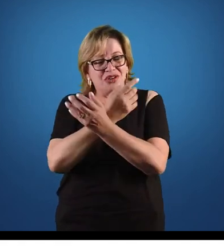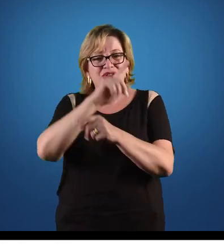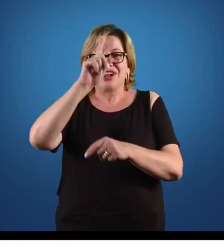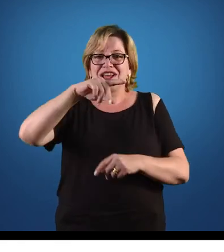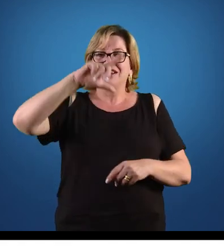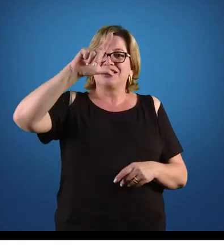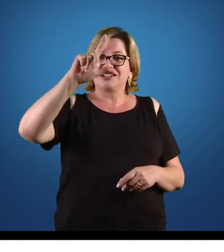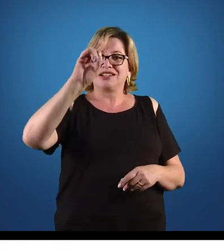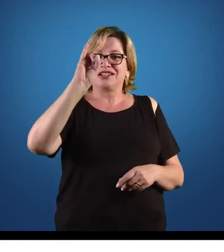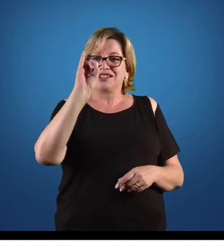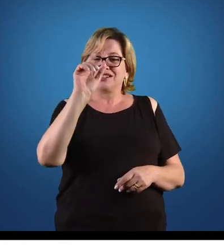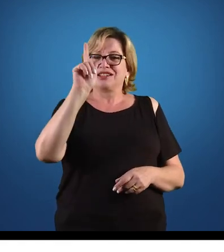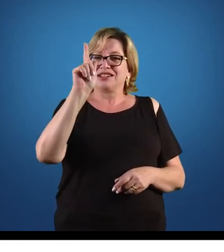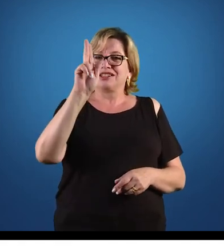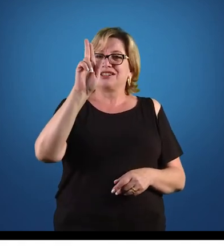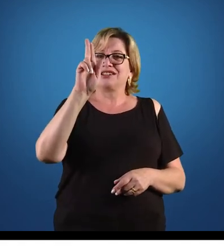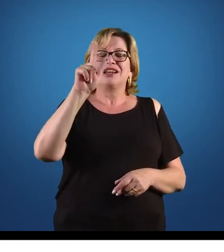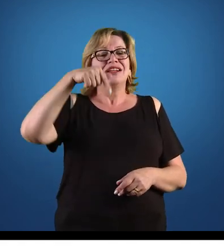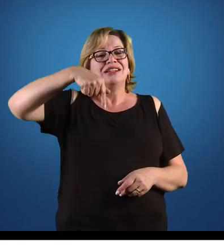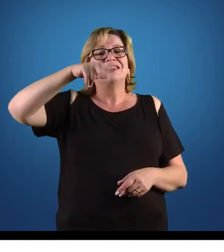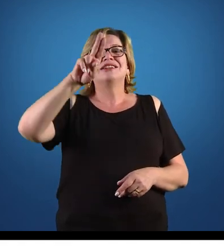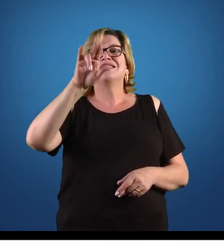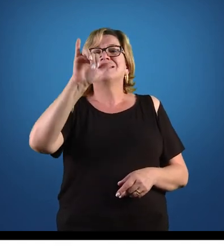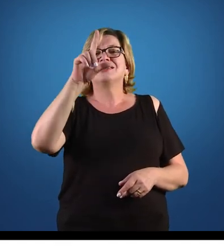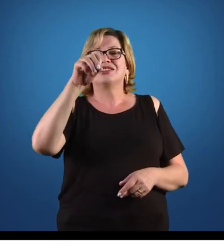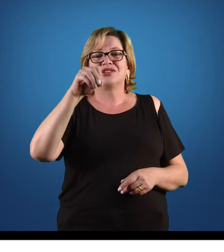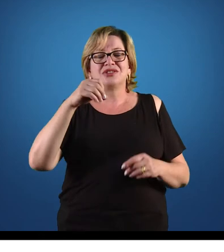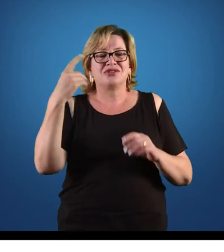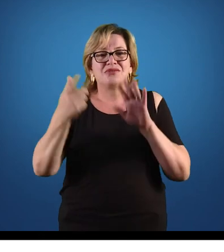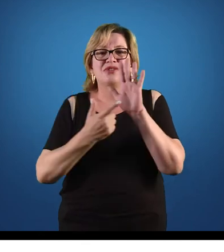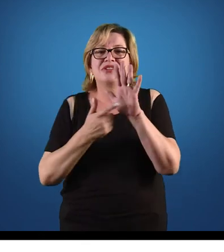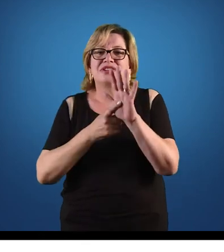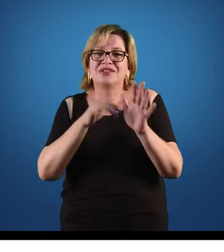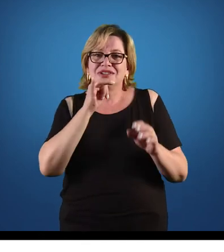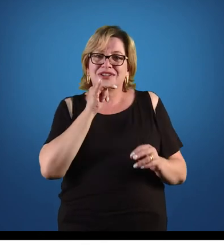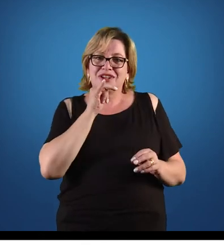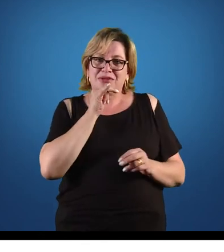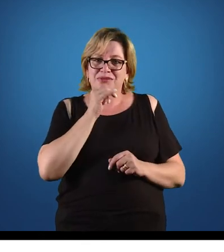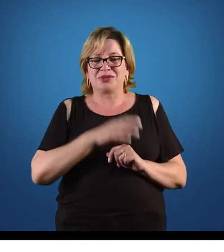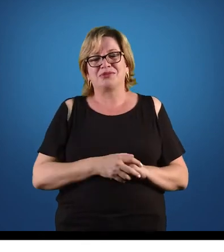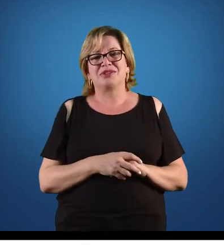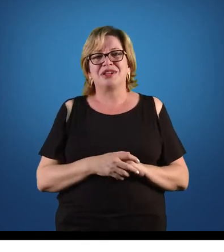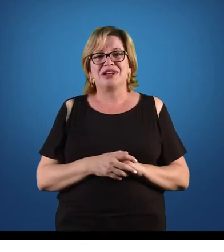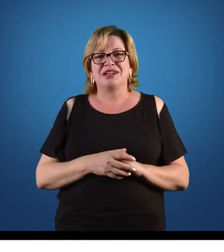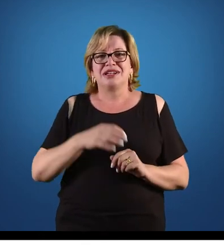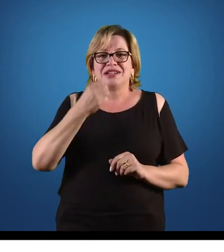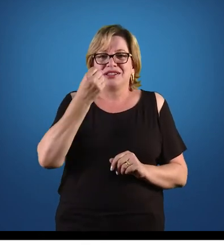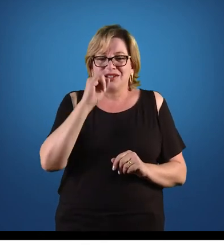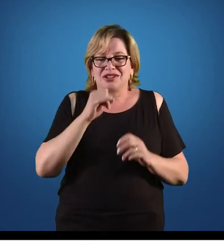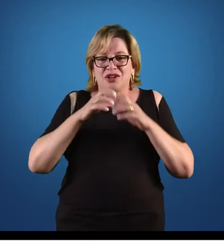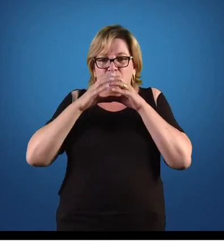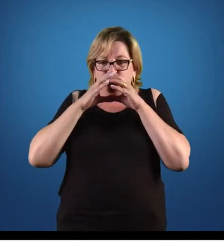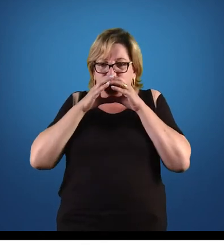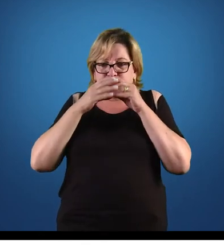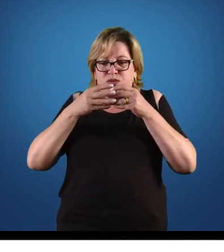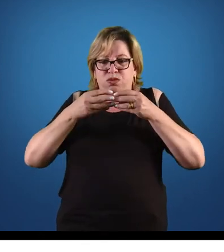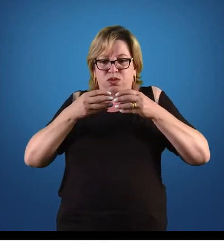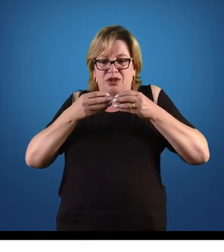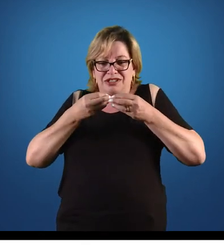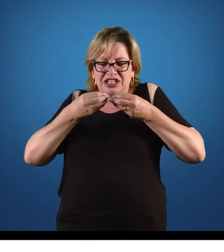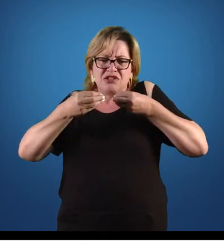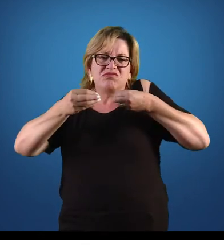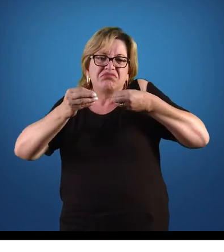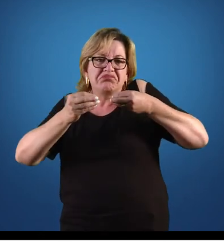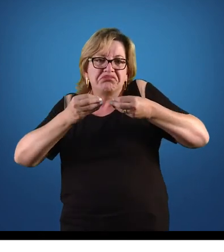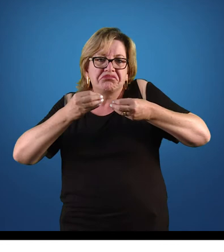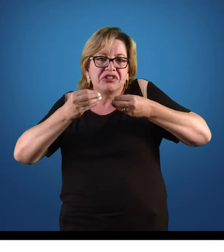Como assim, professor, um esqueleto líquido? Um esqueleto líquido. Vou fazer um exemplo. Se a gente pegar uma bexiga vazia, ela é molinha, ela é